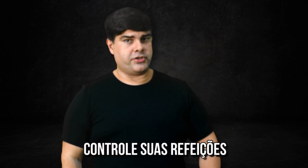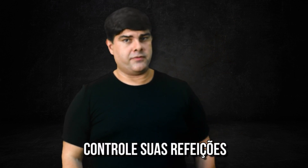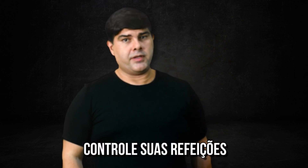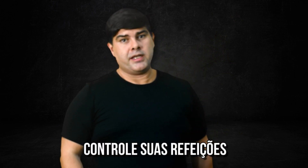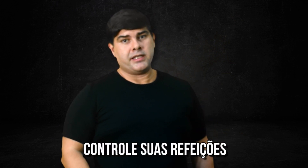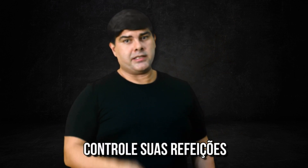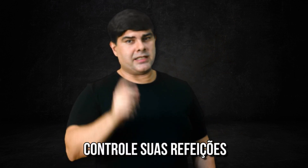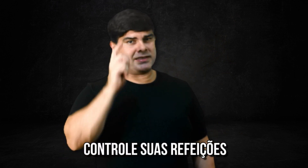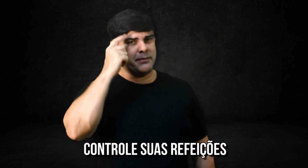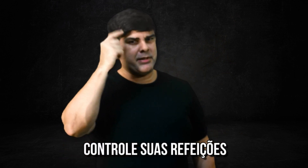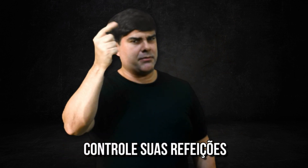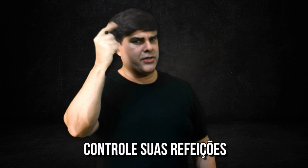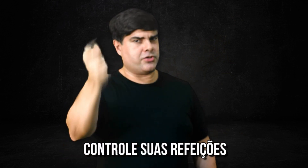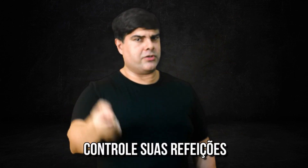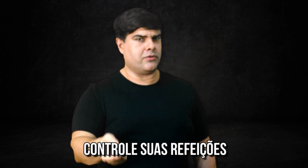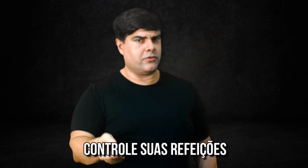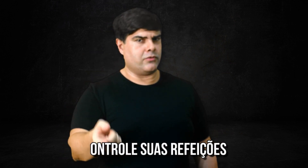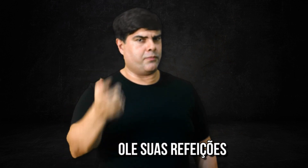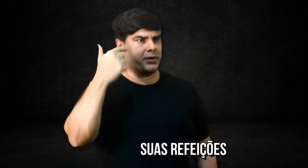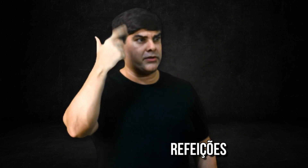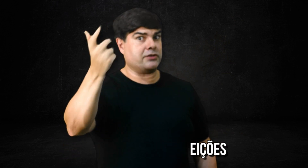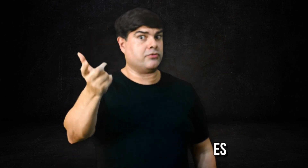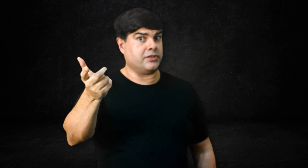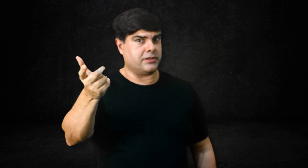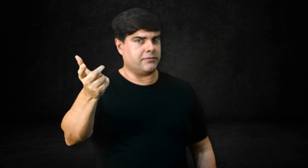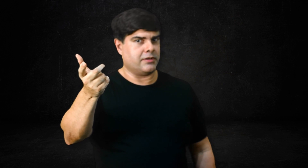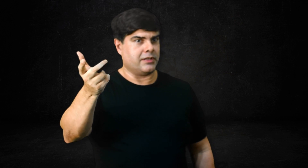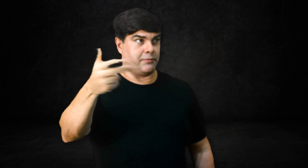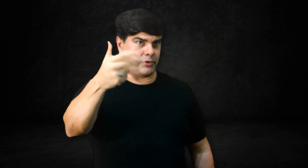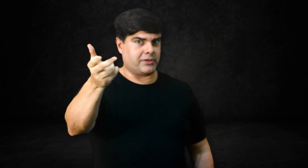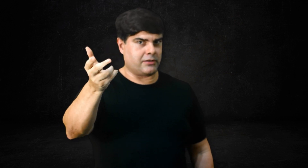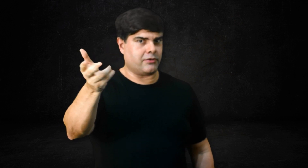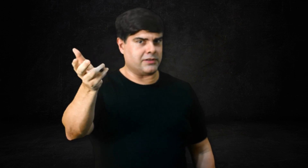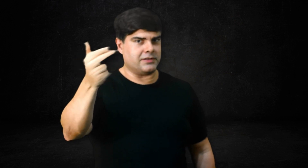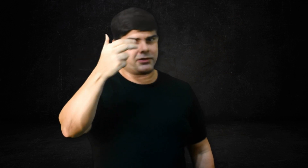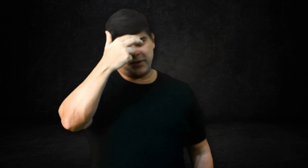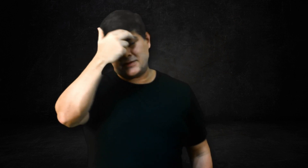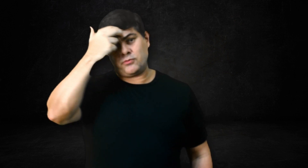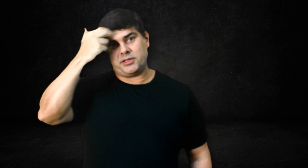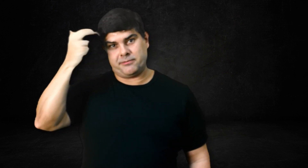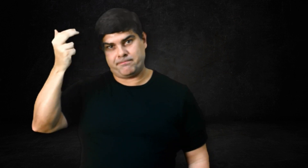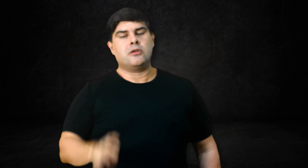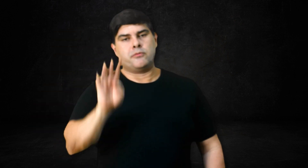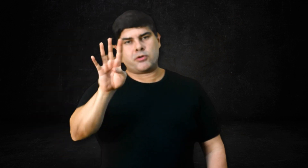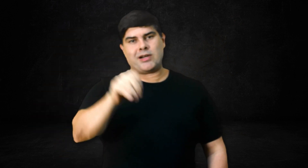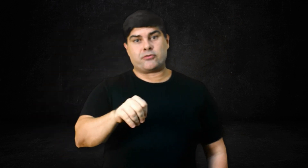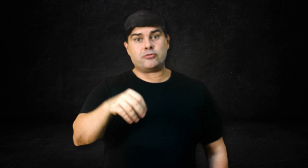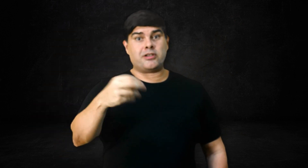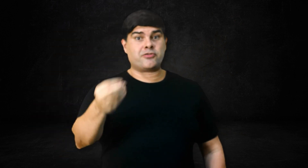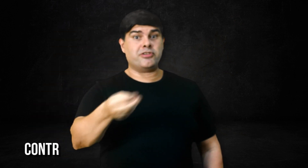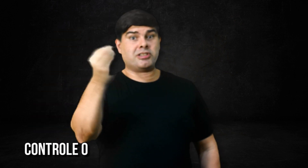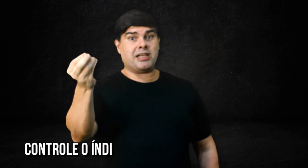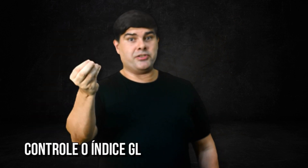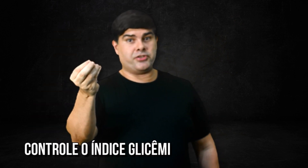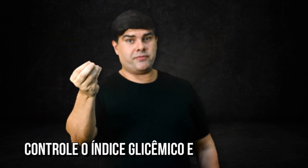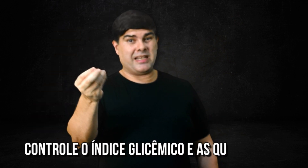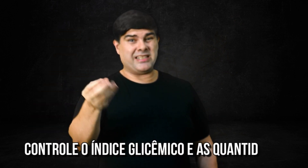e tenha sempre em mente o pico da insulina e pico da glicose na corrente sanguínea. Número 4. Controle as quantidades, a